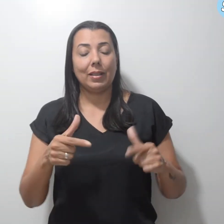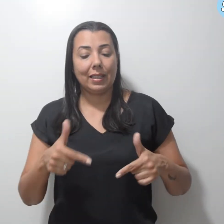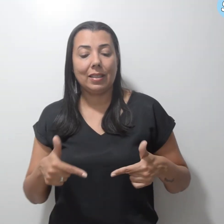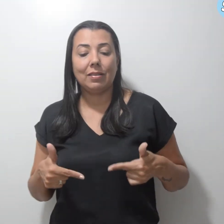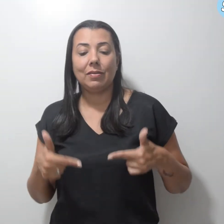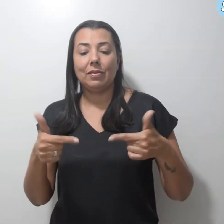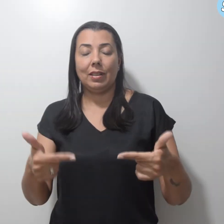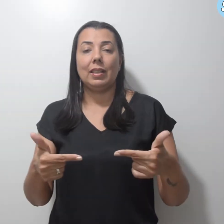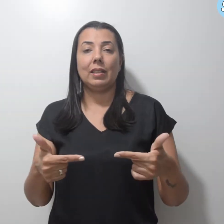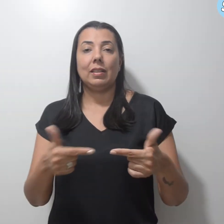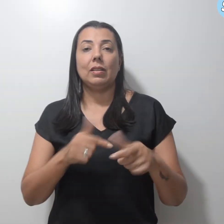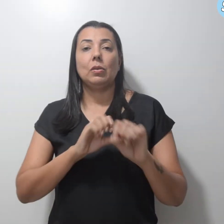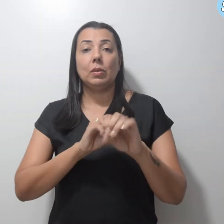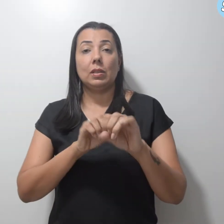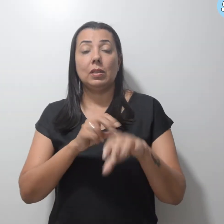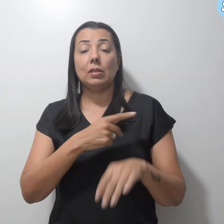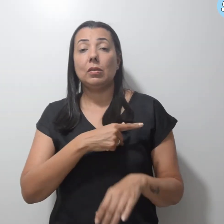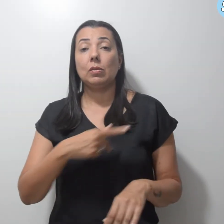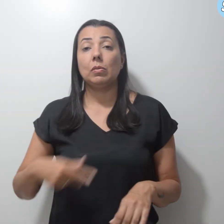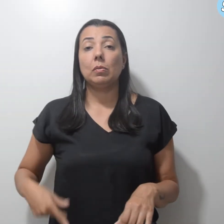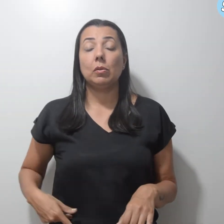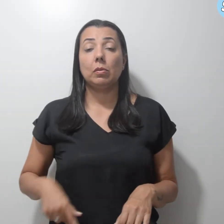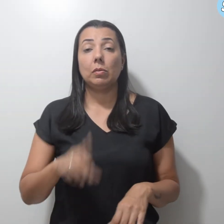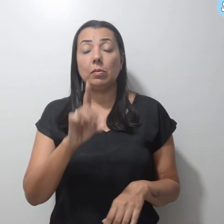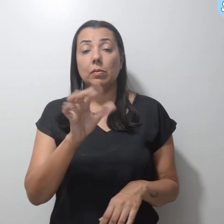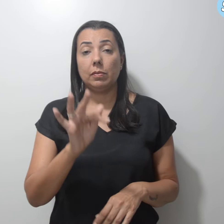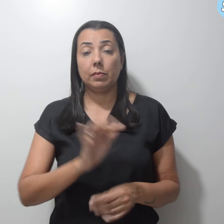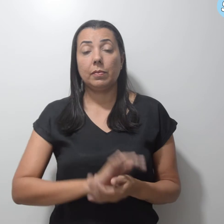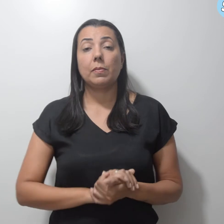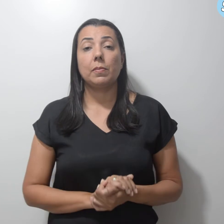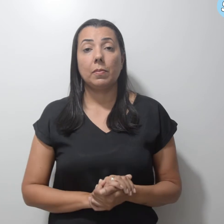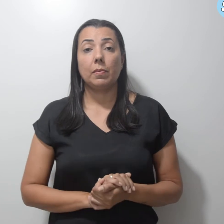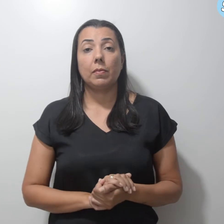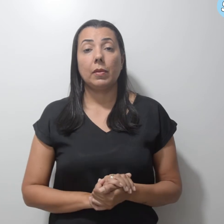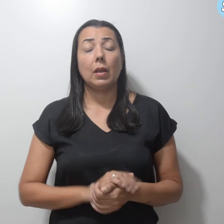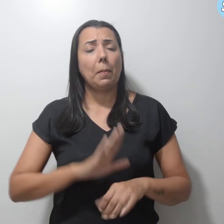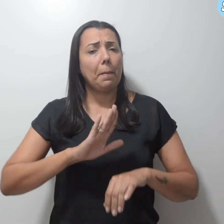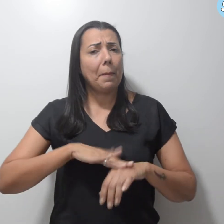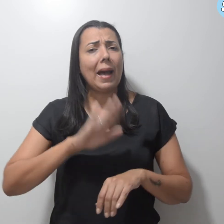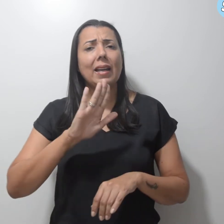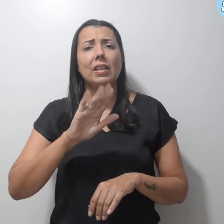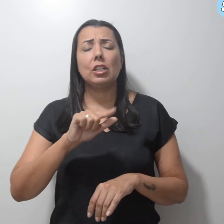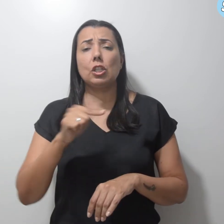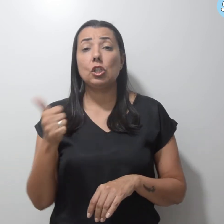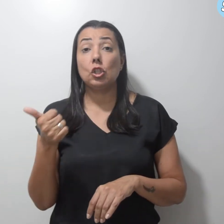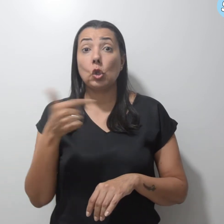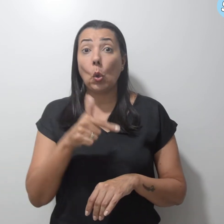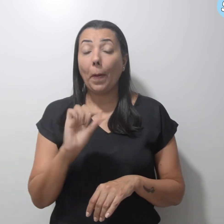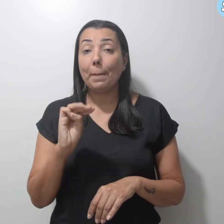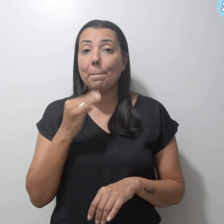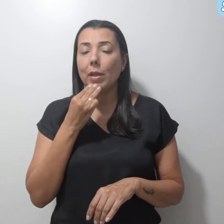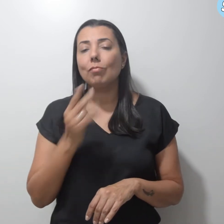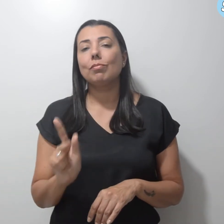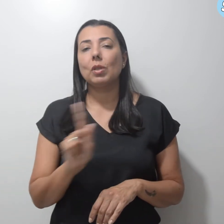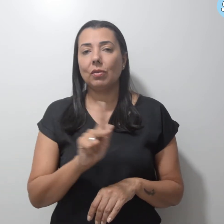na rede pública de ensino do Distrito Federal. Com mais de 12 mil professores do contrato